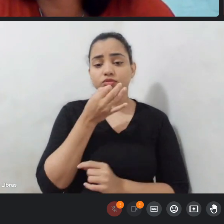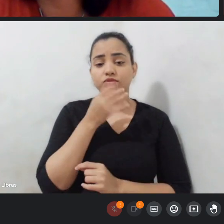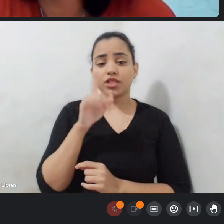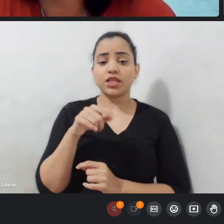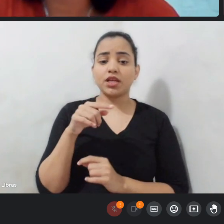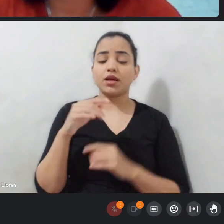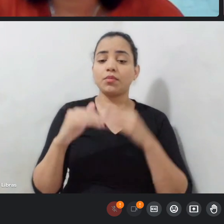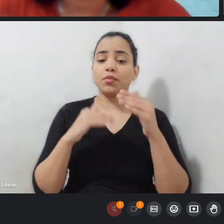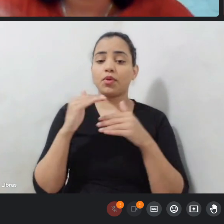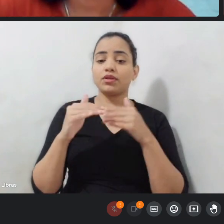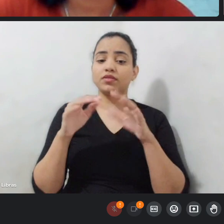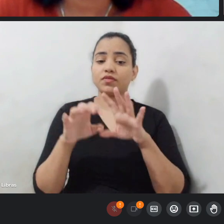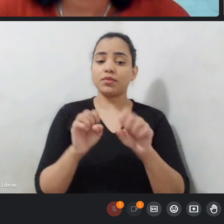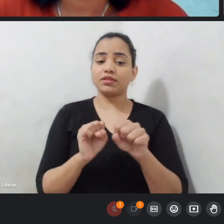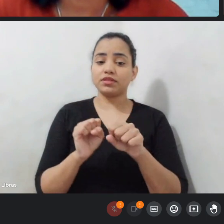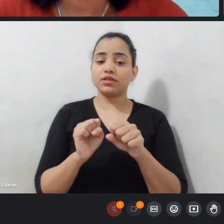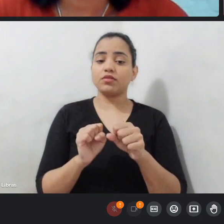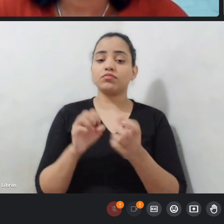bom? Muito obrigado